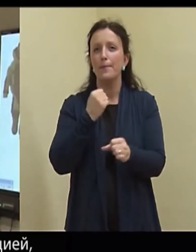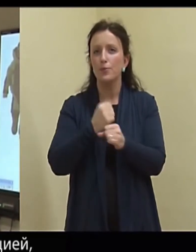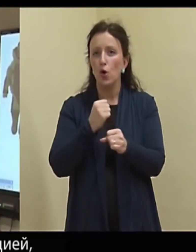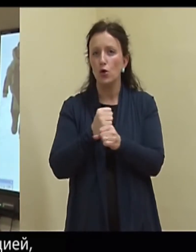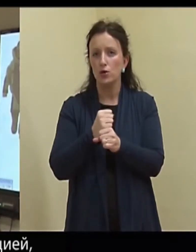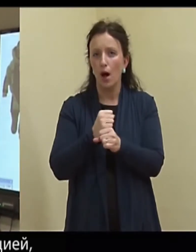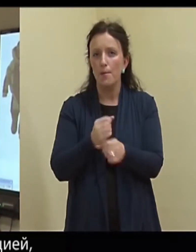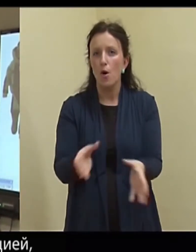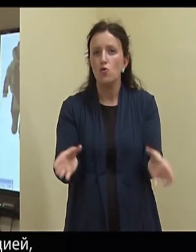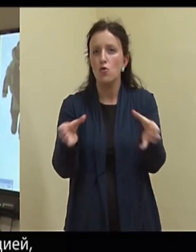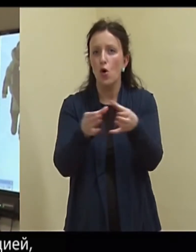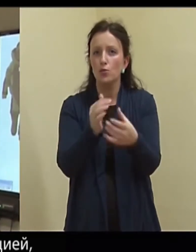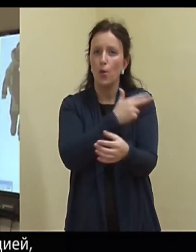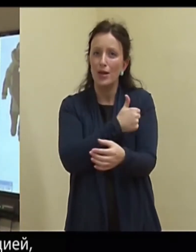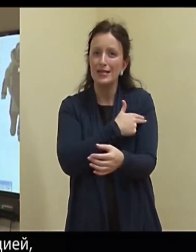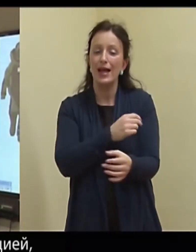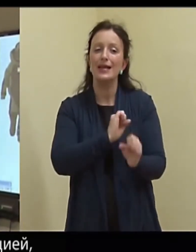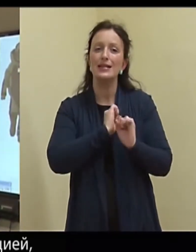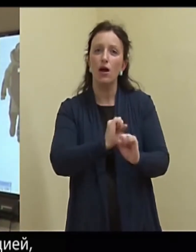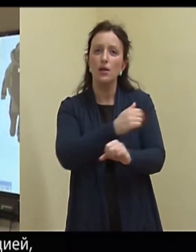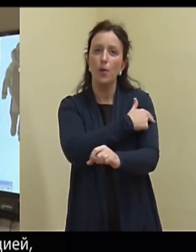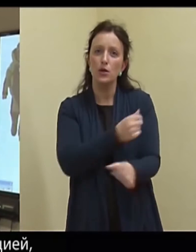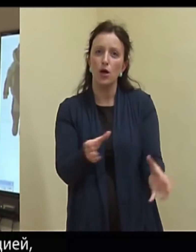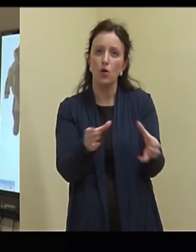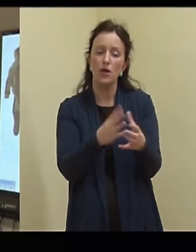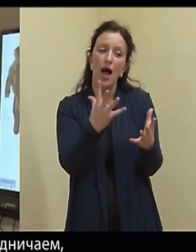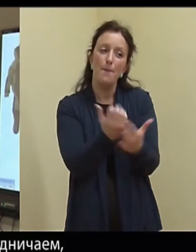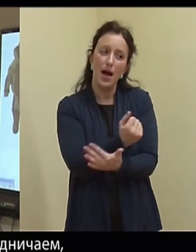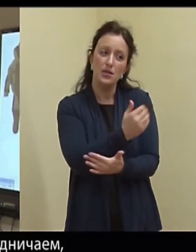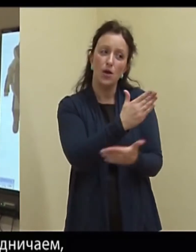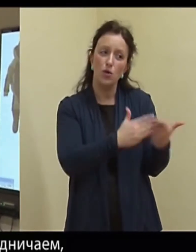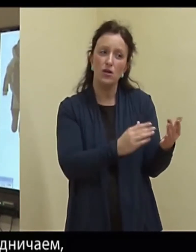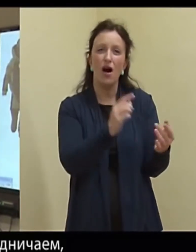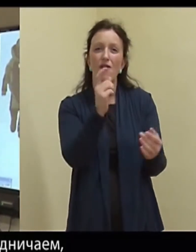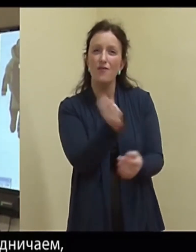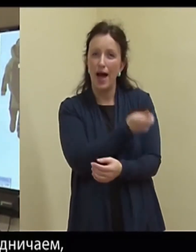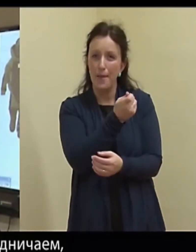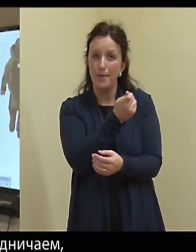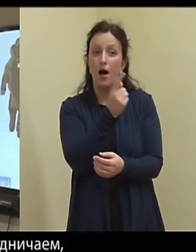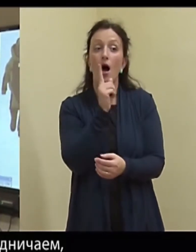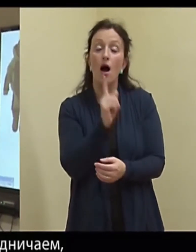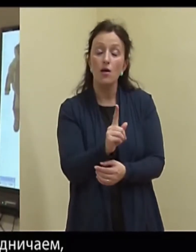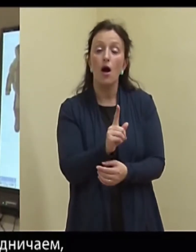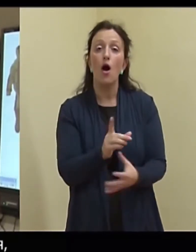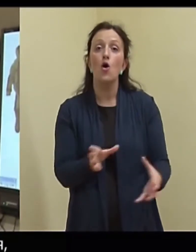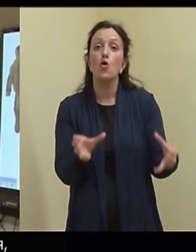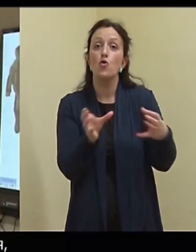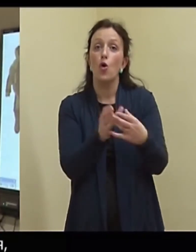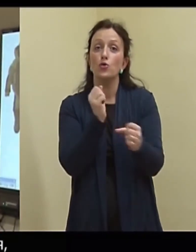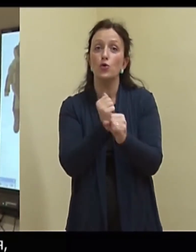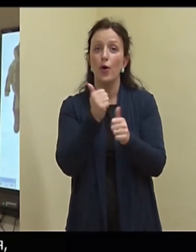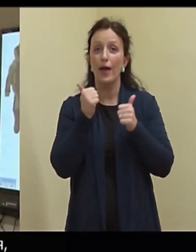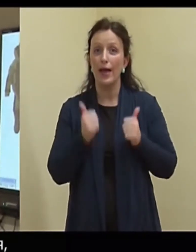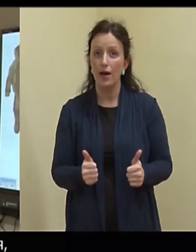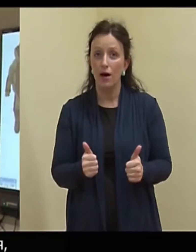koos politseiga ja kaitsepolitseiga, kui nüüd selle päästa poolega. Aga me teeme väga head koostööd ja ei